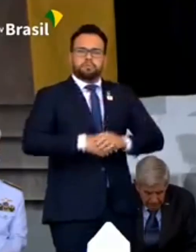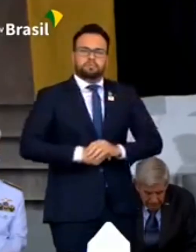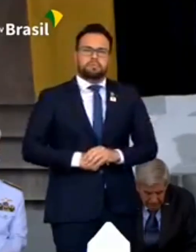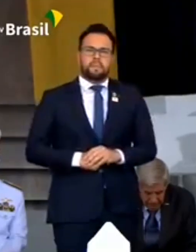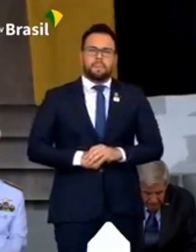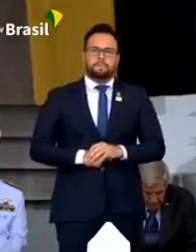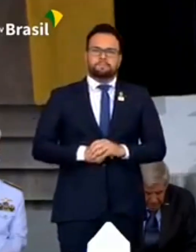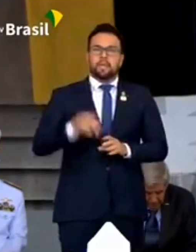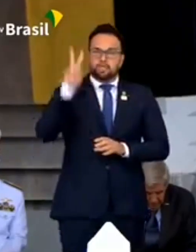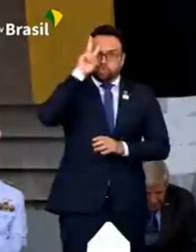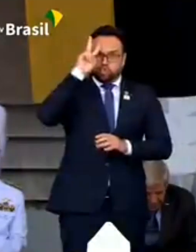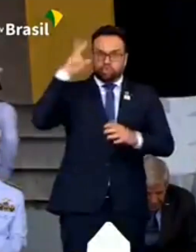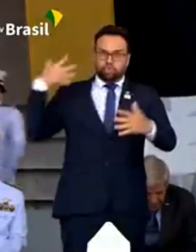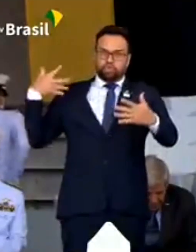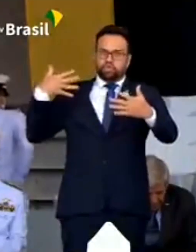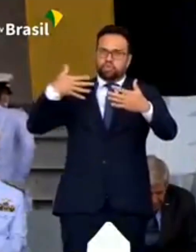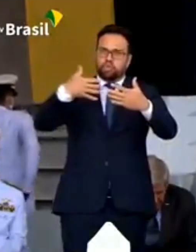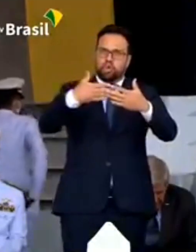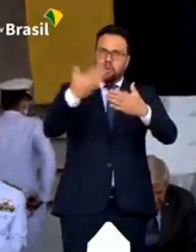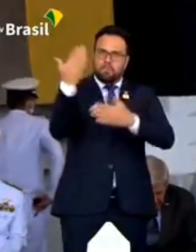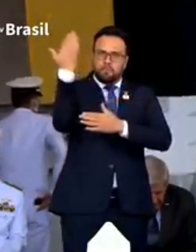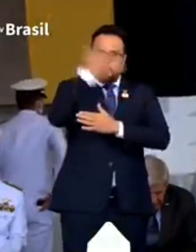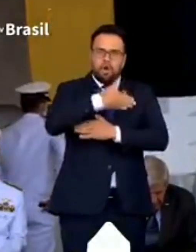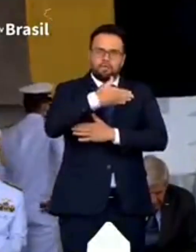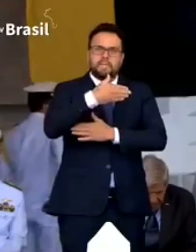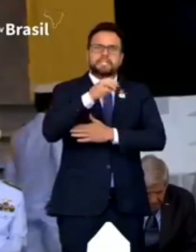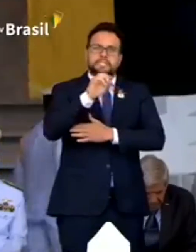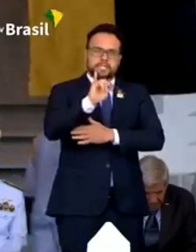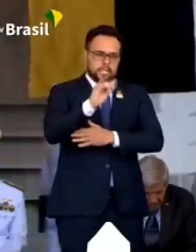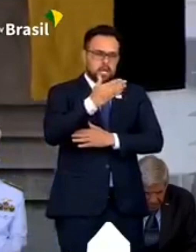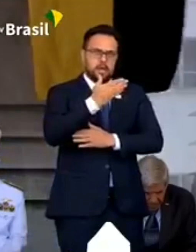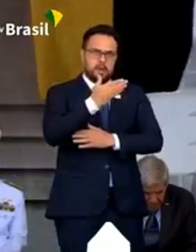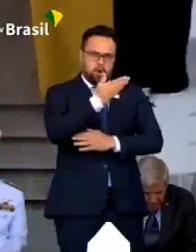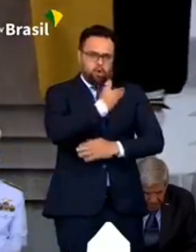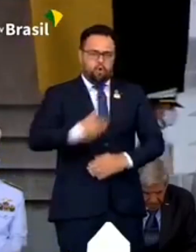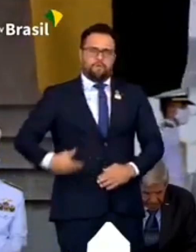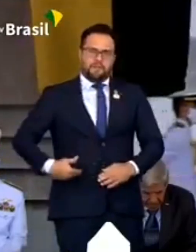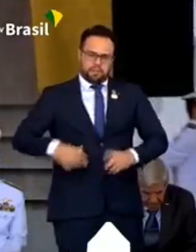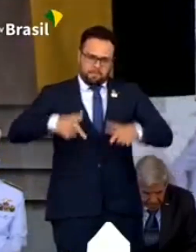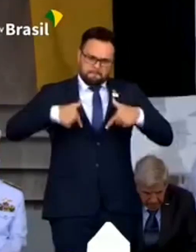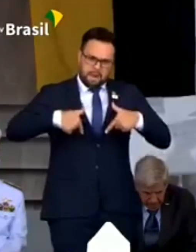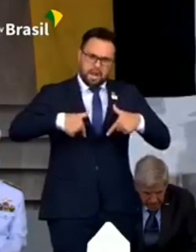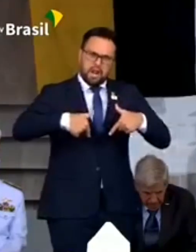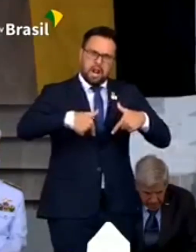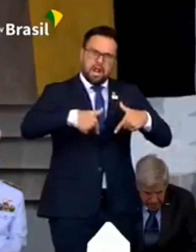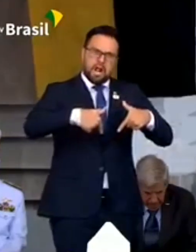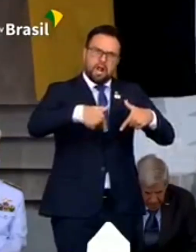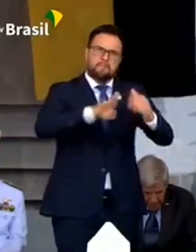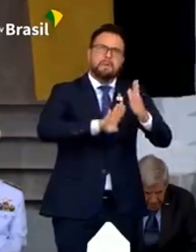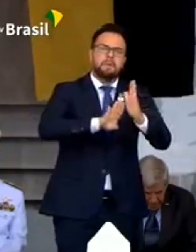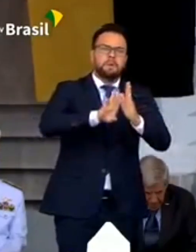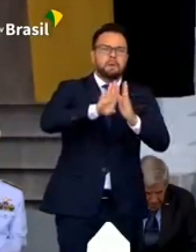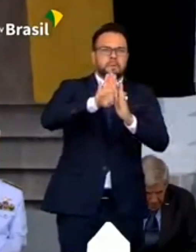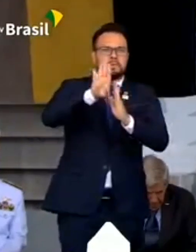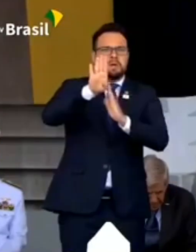nos mostra, quando o Estado avança sobre direitos e liberdades individuais,